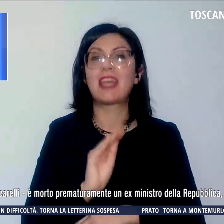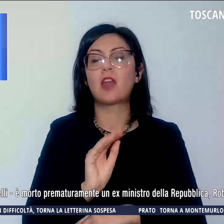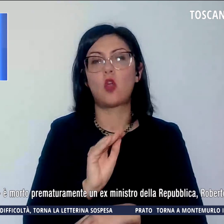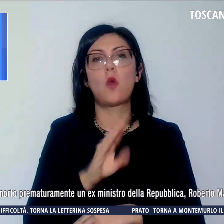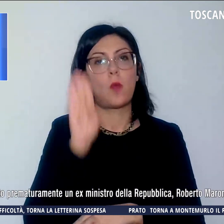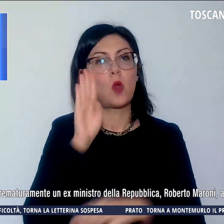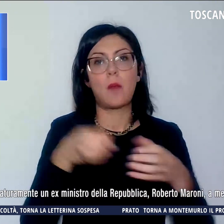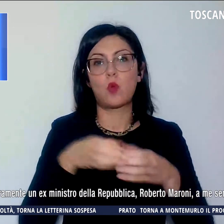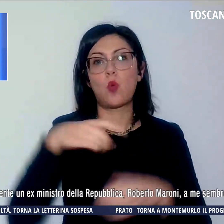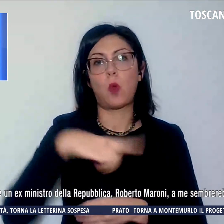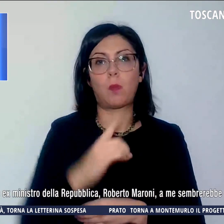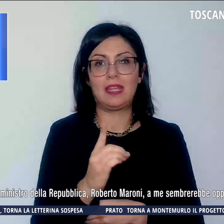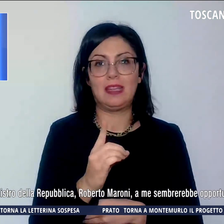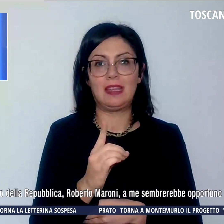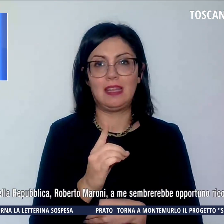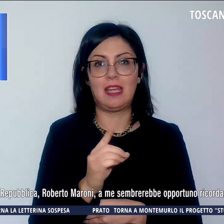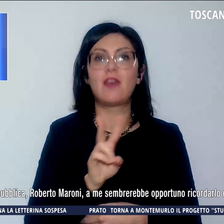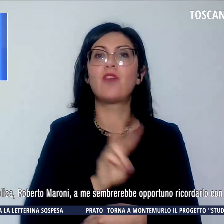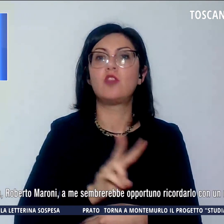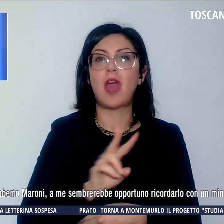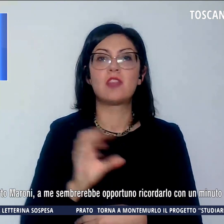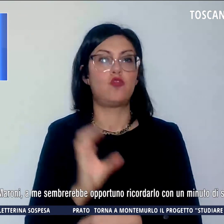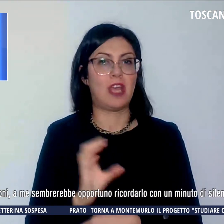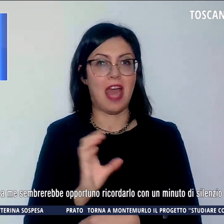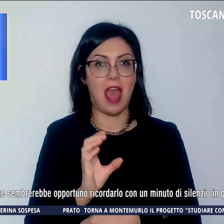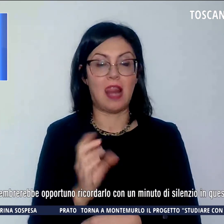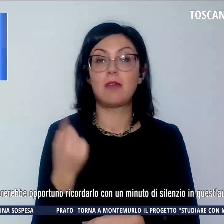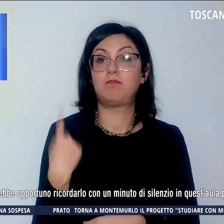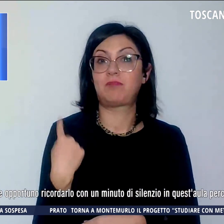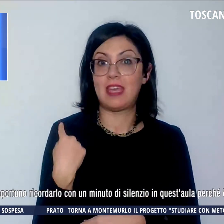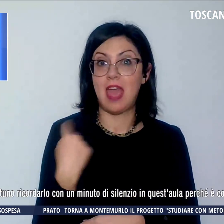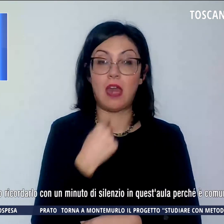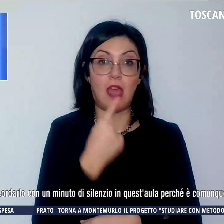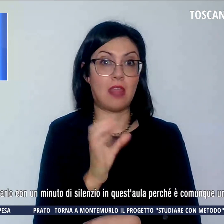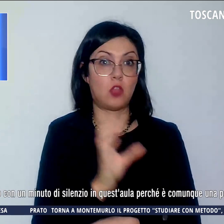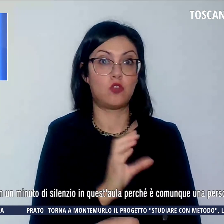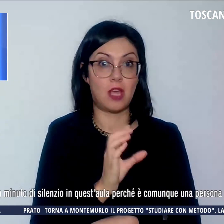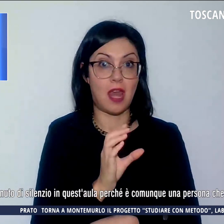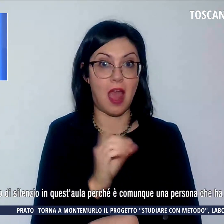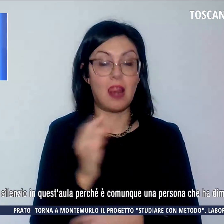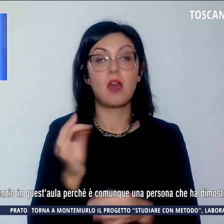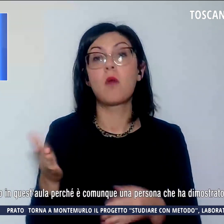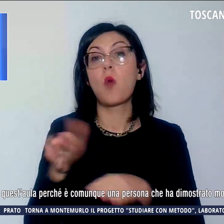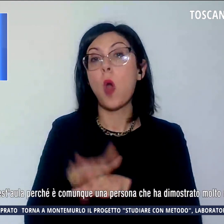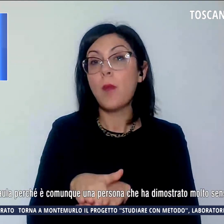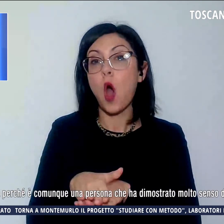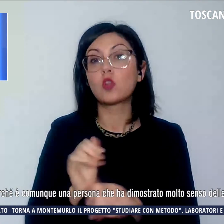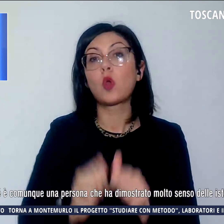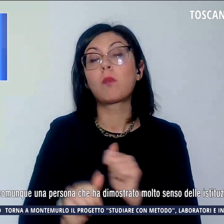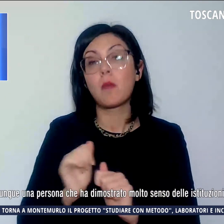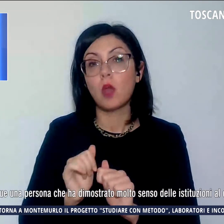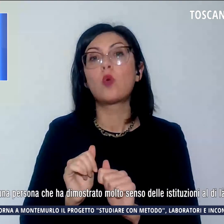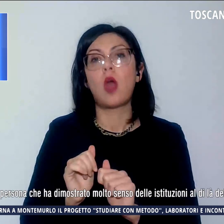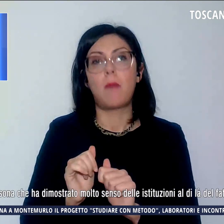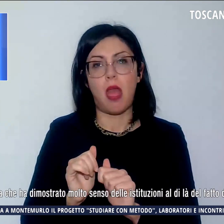Vincenzo Ceccarelli. Ieri, ha detto Ceccarelli, è morto prematuramente un ex ministro